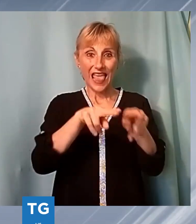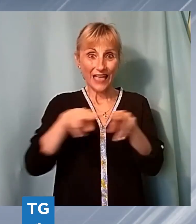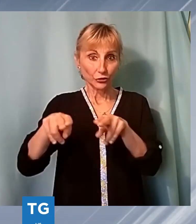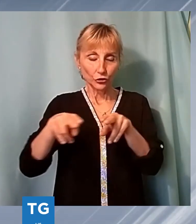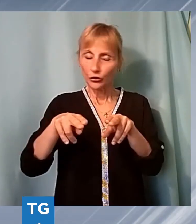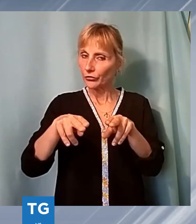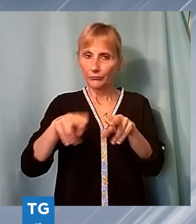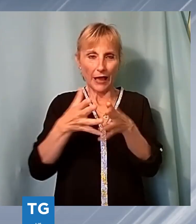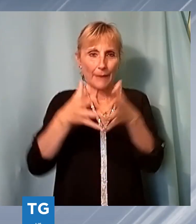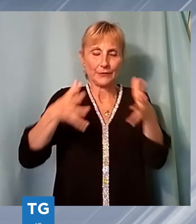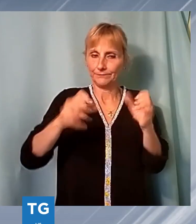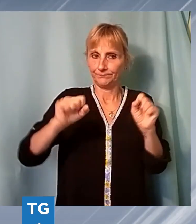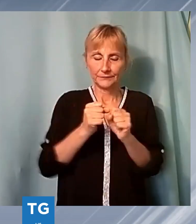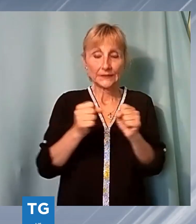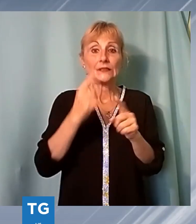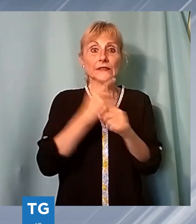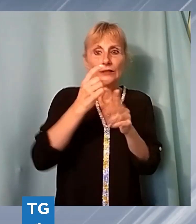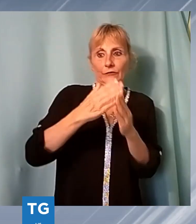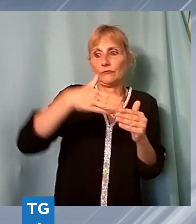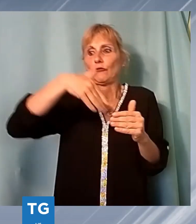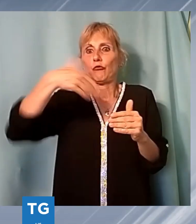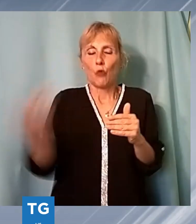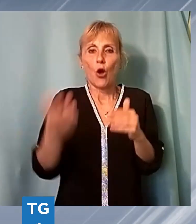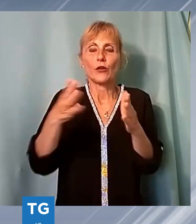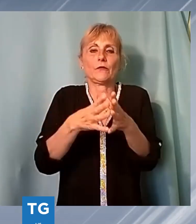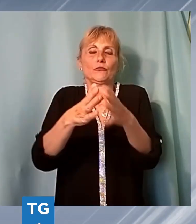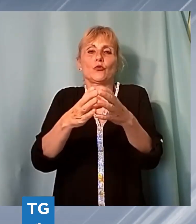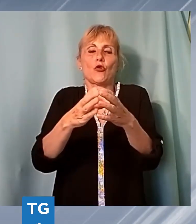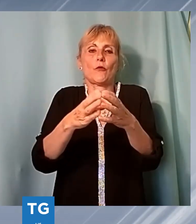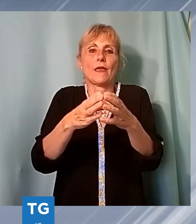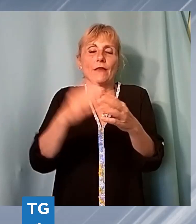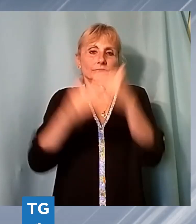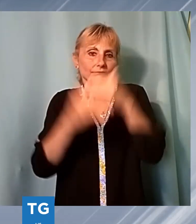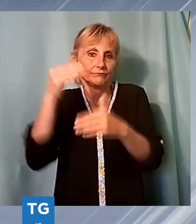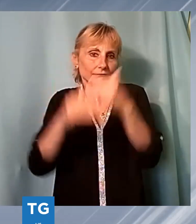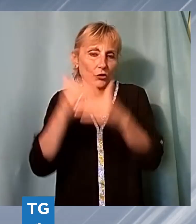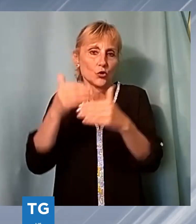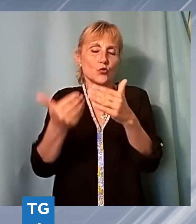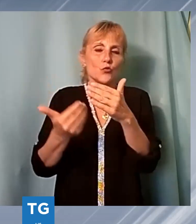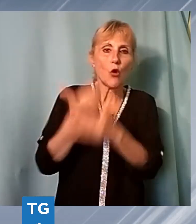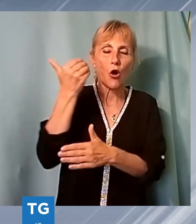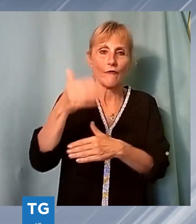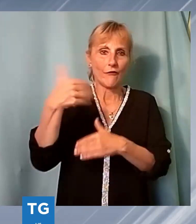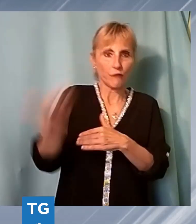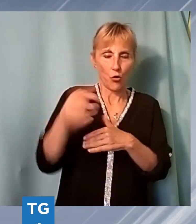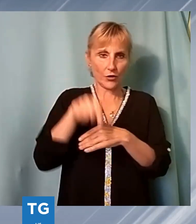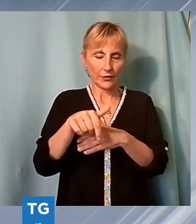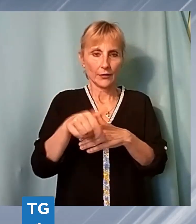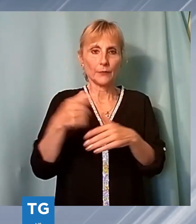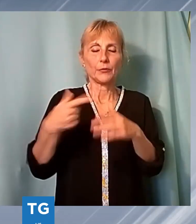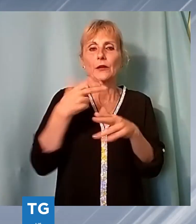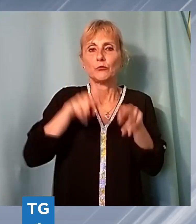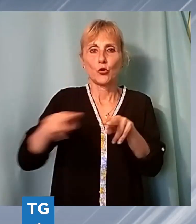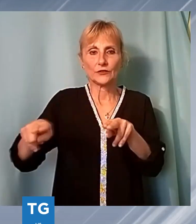prefabbricata esterna, ma la criticità più urgente e più importante per il pronto soccorso di Lucca è quella legata alla